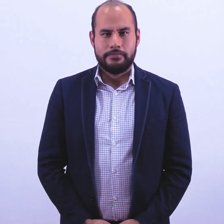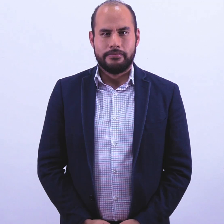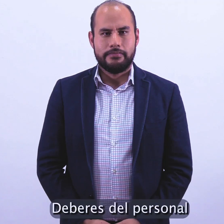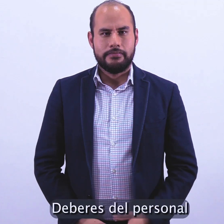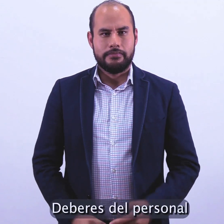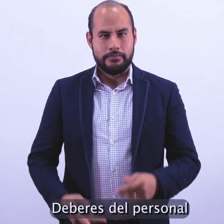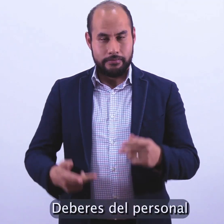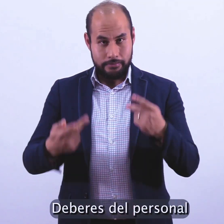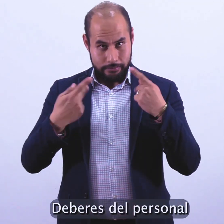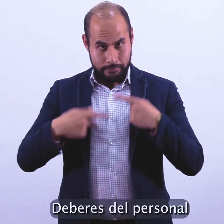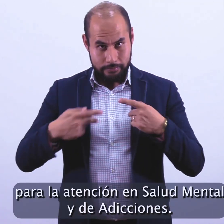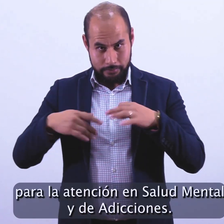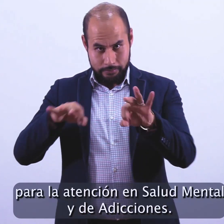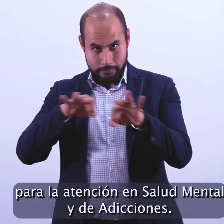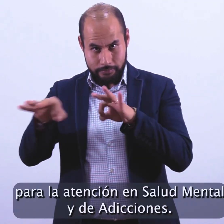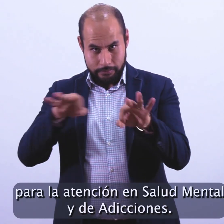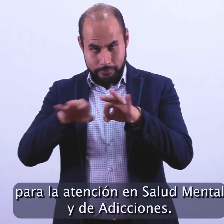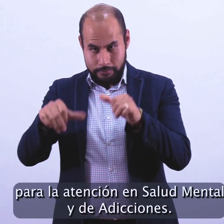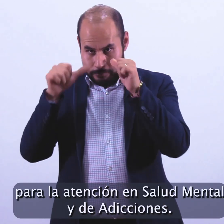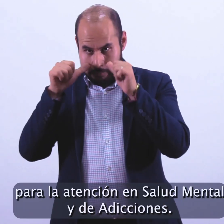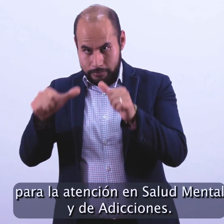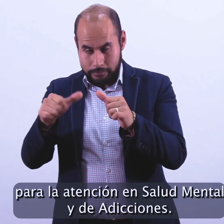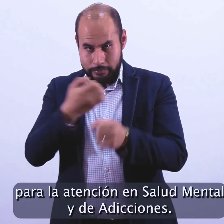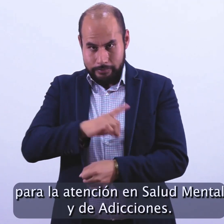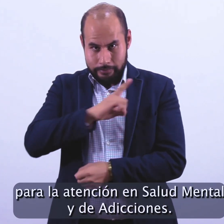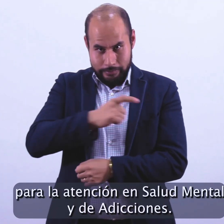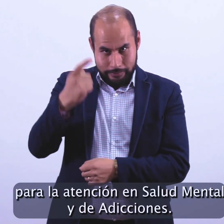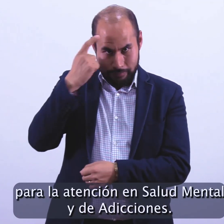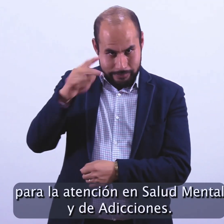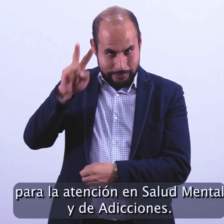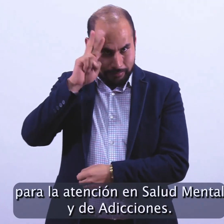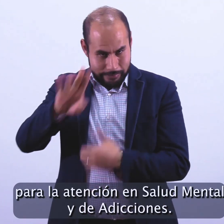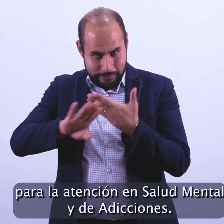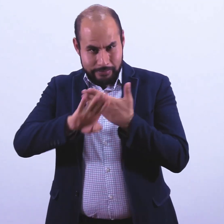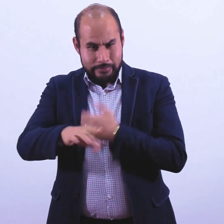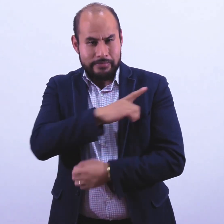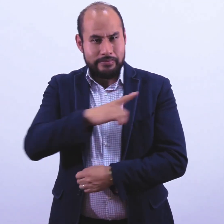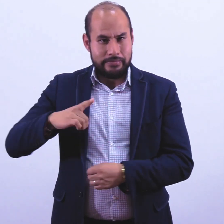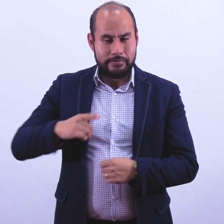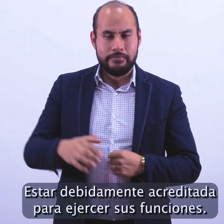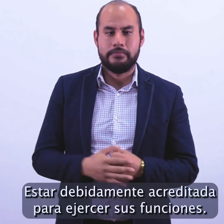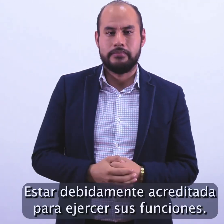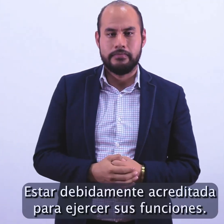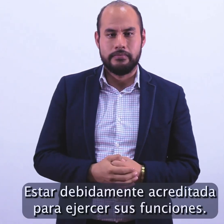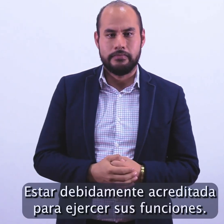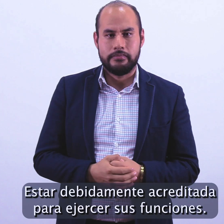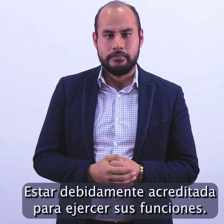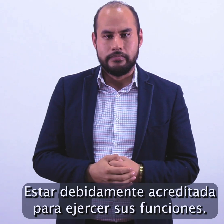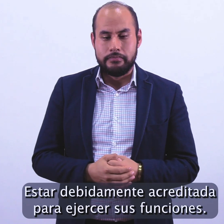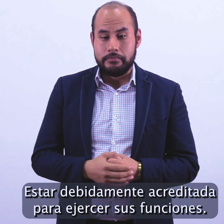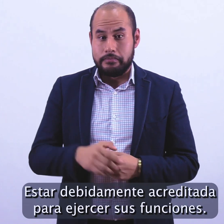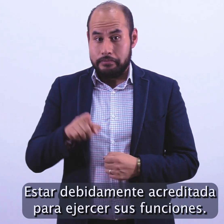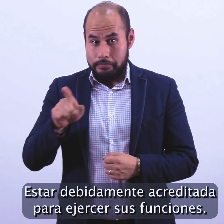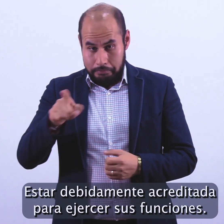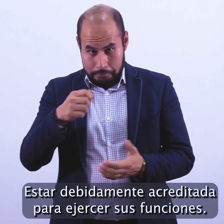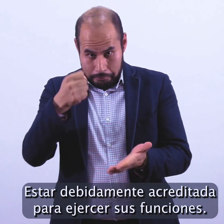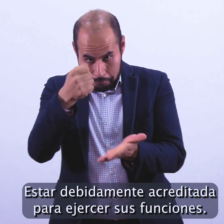Deberes del personal para la atención en salud mental y de adicciones. Estar debidamente acreditada para ejercer sus